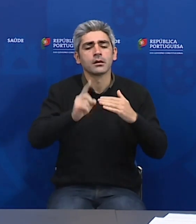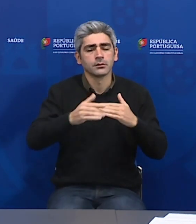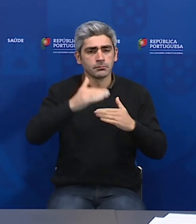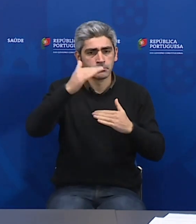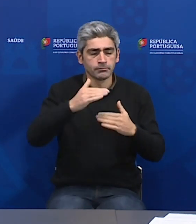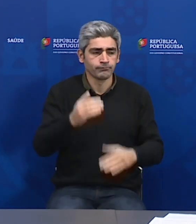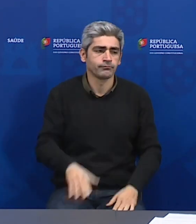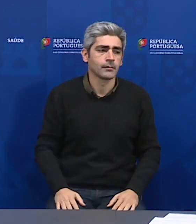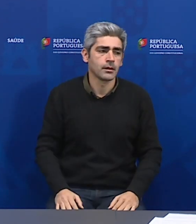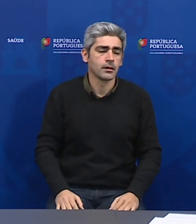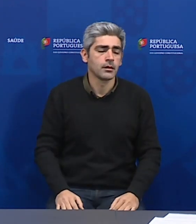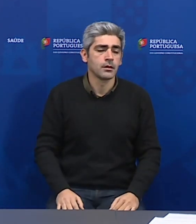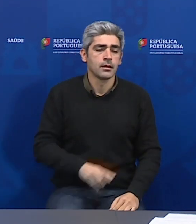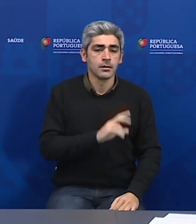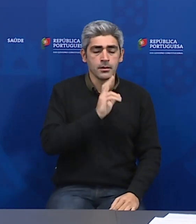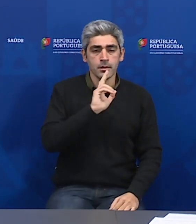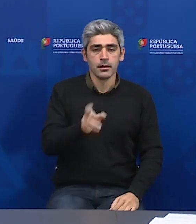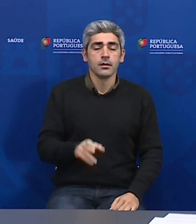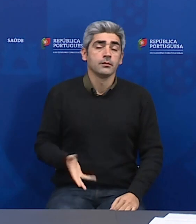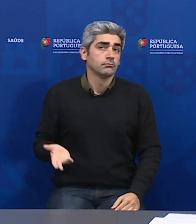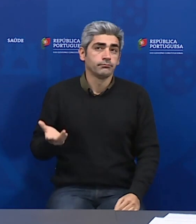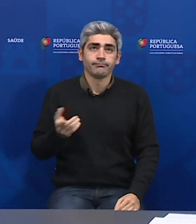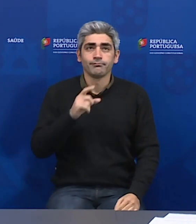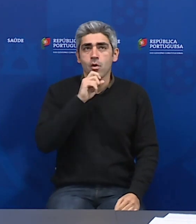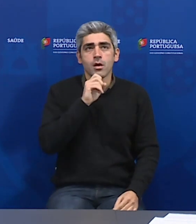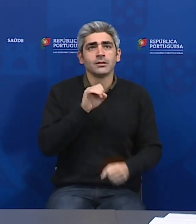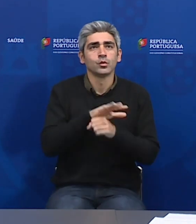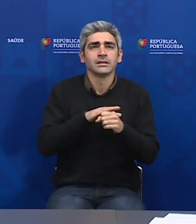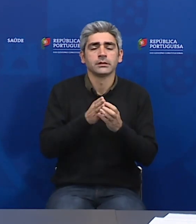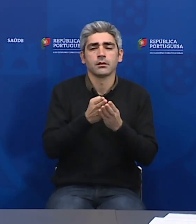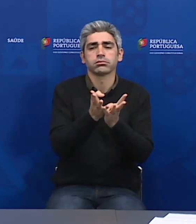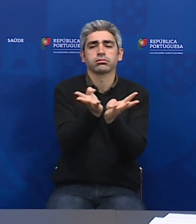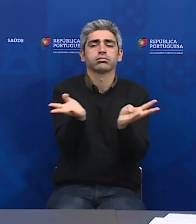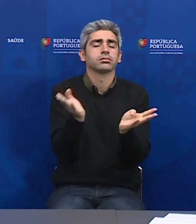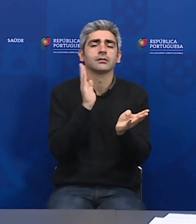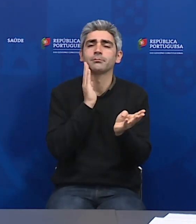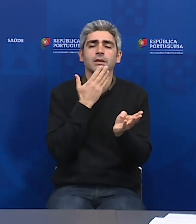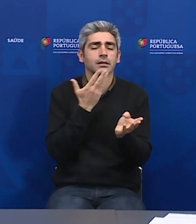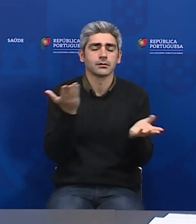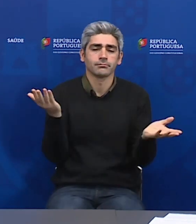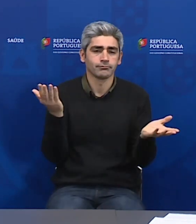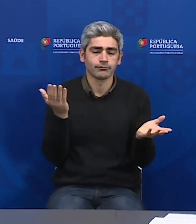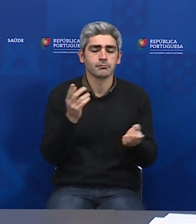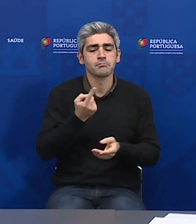Olha, os cenários são variados. Eu penso que nós temos que